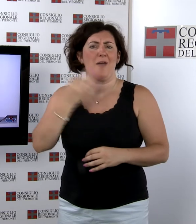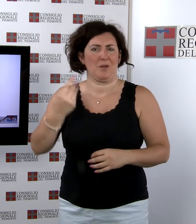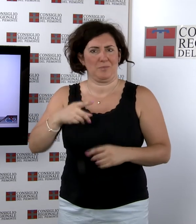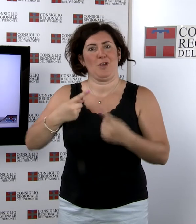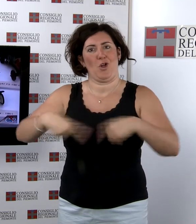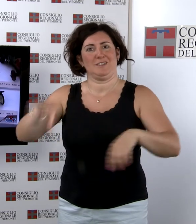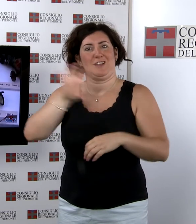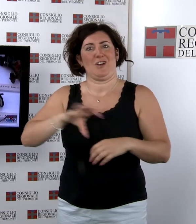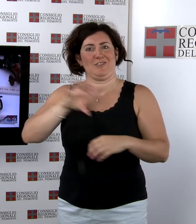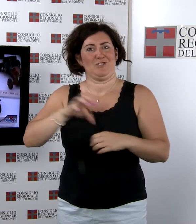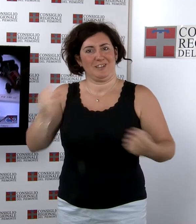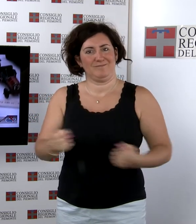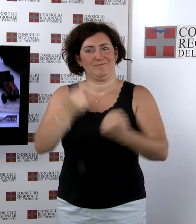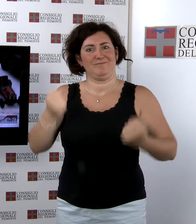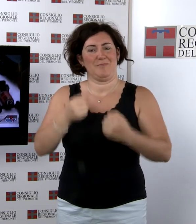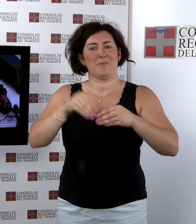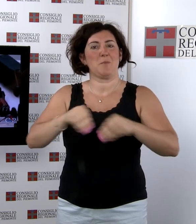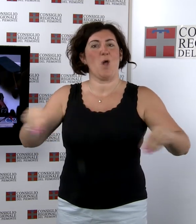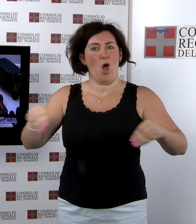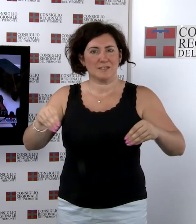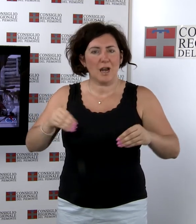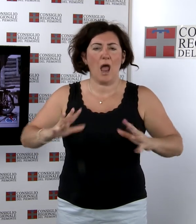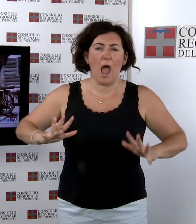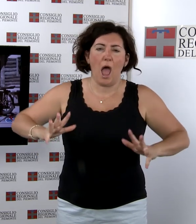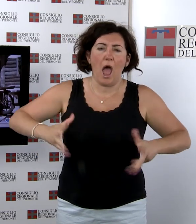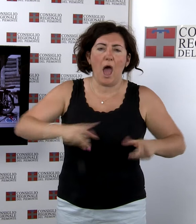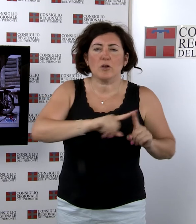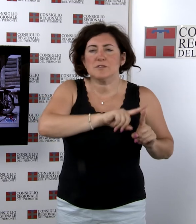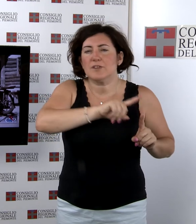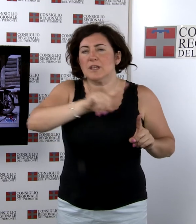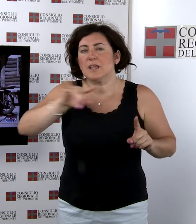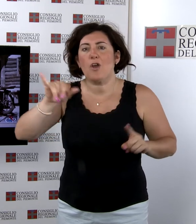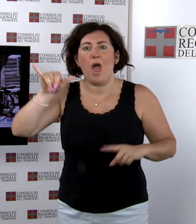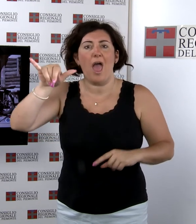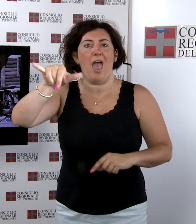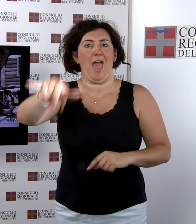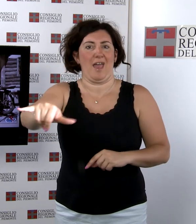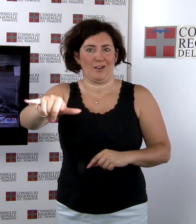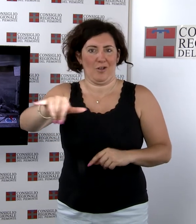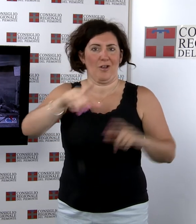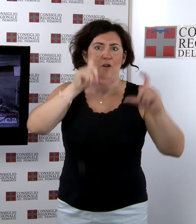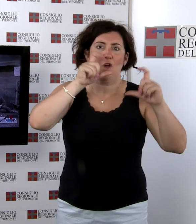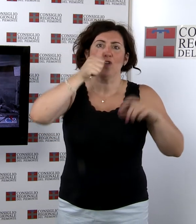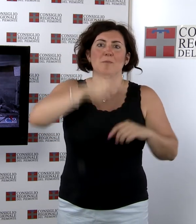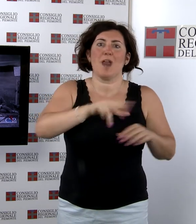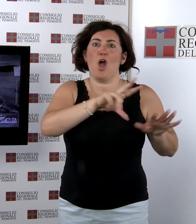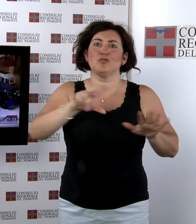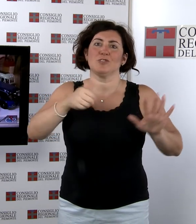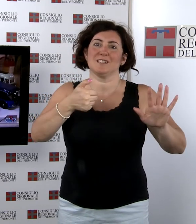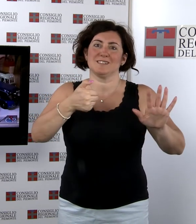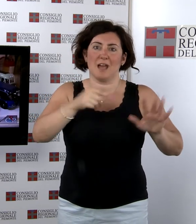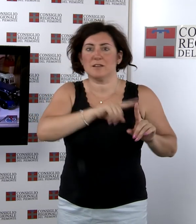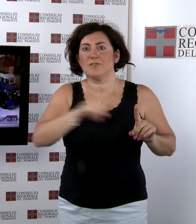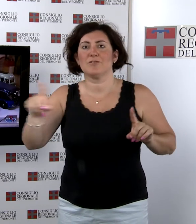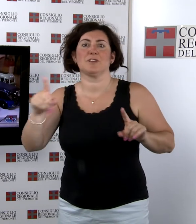regionale Dalla carrozza all'aereo, i piemontesi e i mezzi di locomozione Nella fotografia dal 1860 al 1960